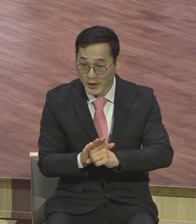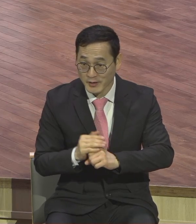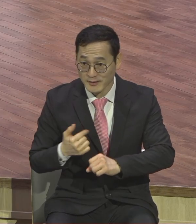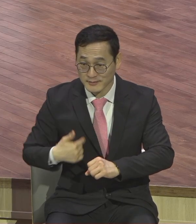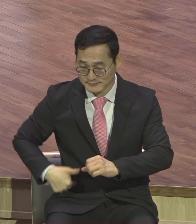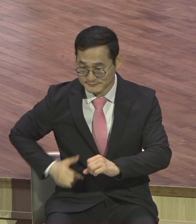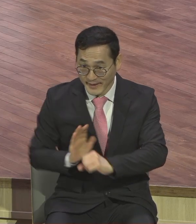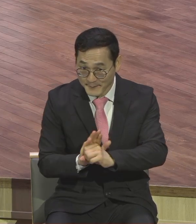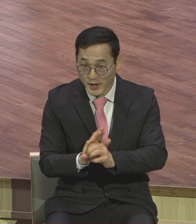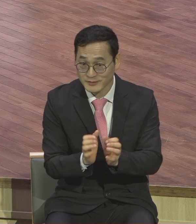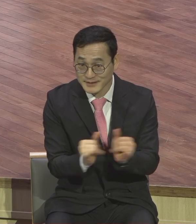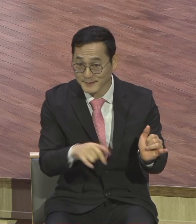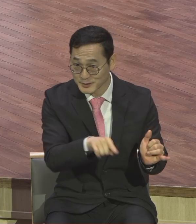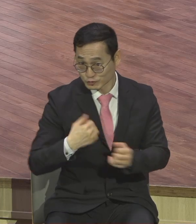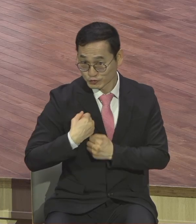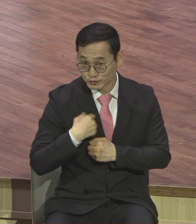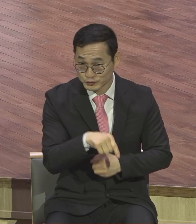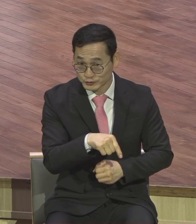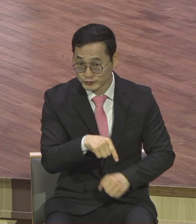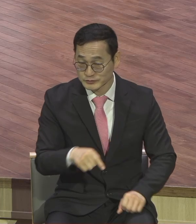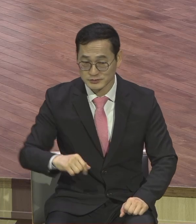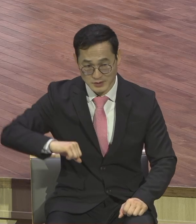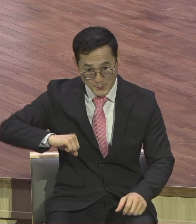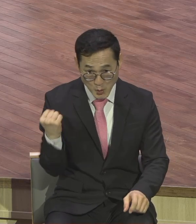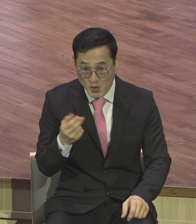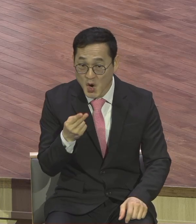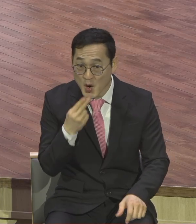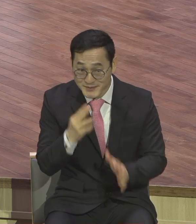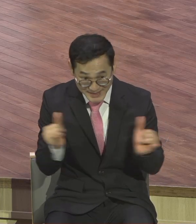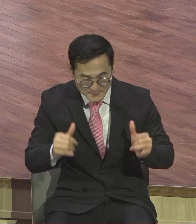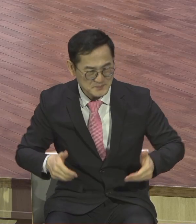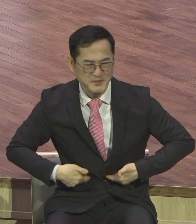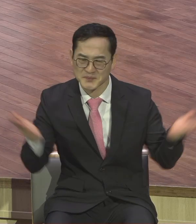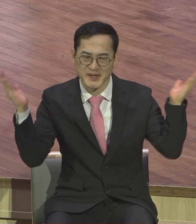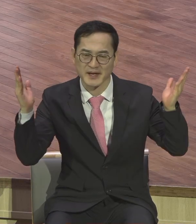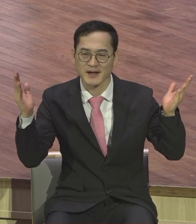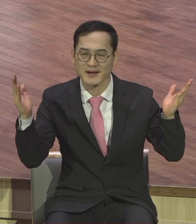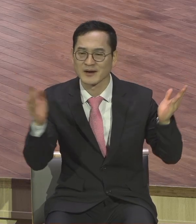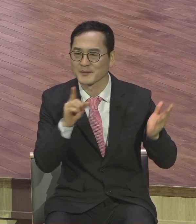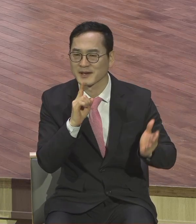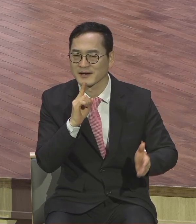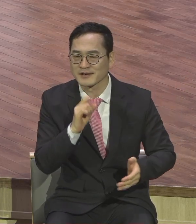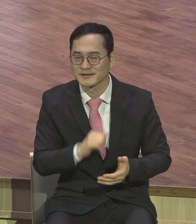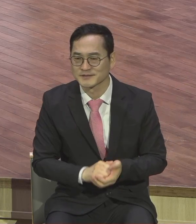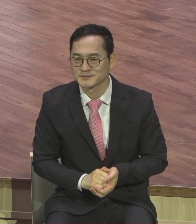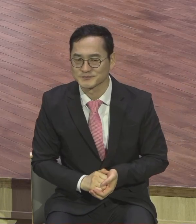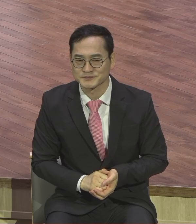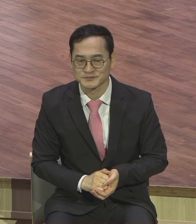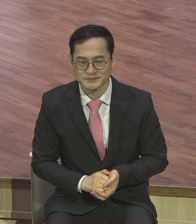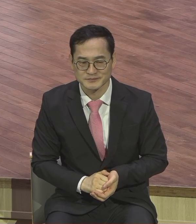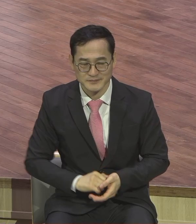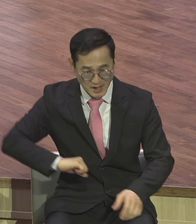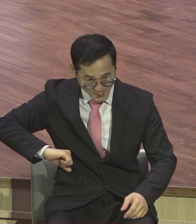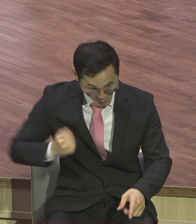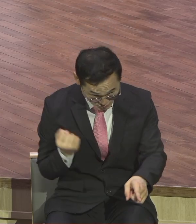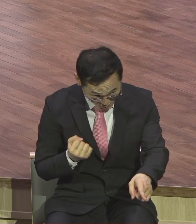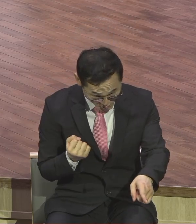상관의 명령에 복종하는 모습이 없이는 다른 사람을 결코 지휘할 수 없다라는 말씀